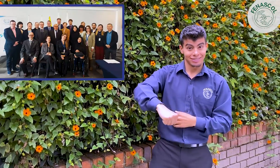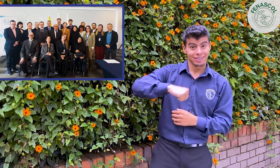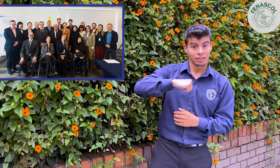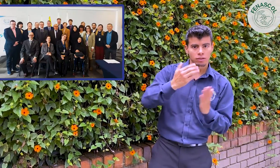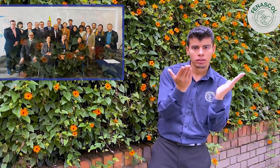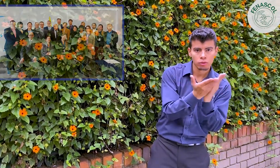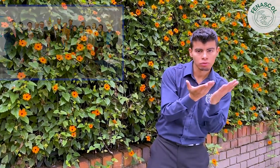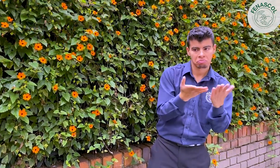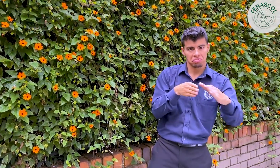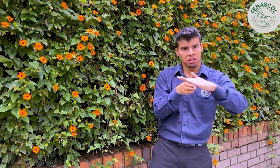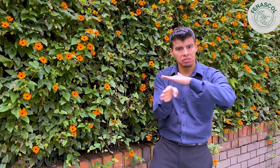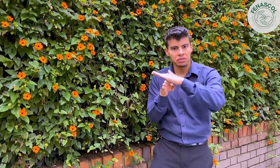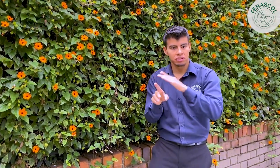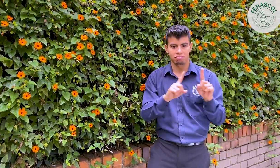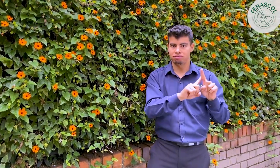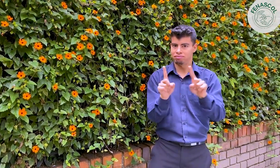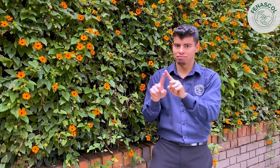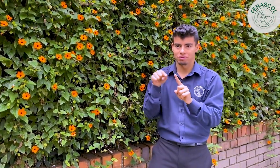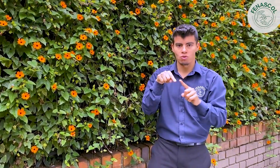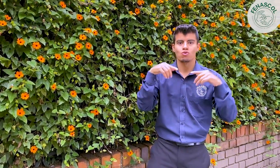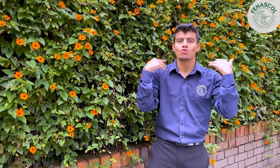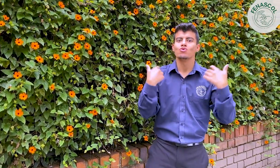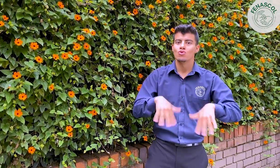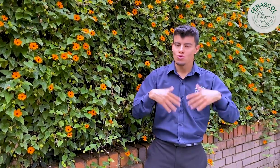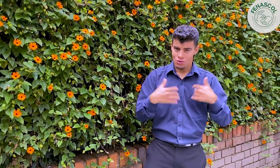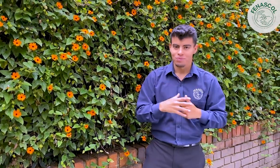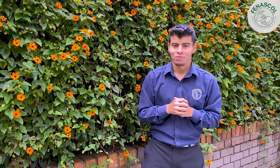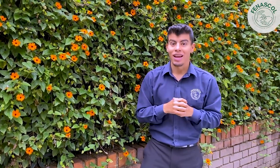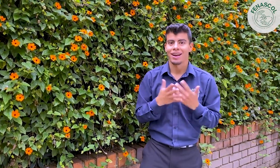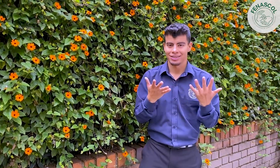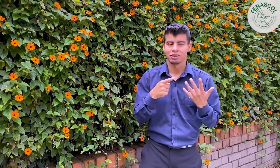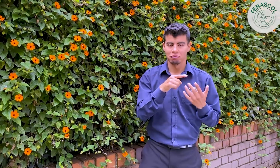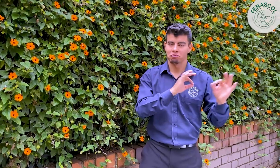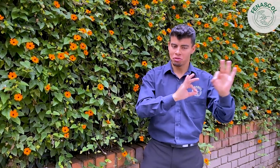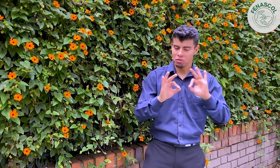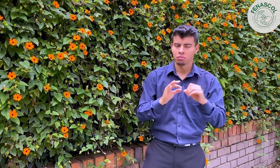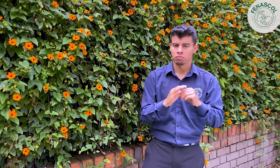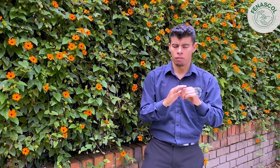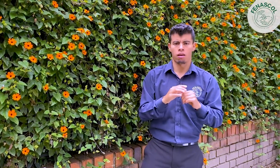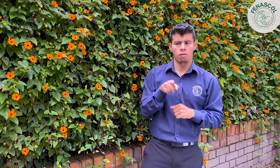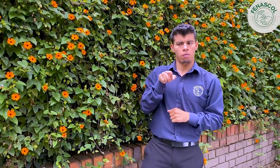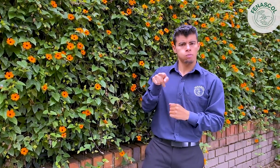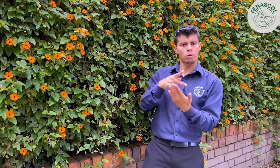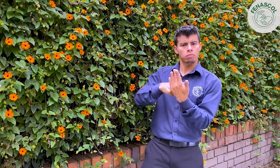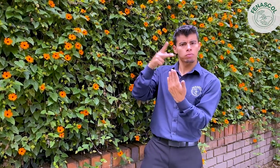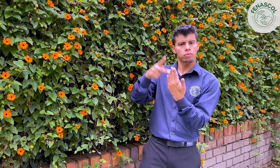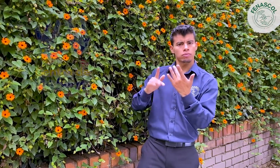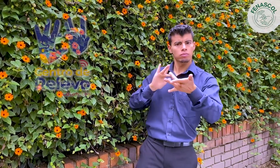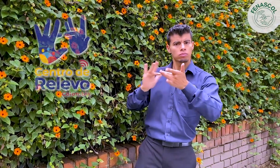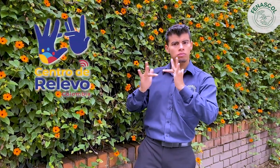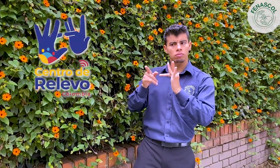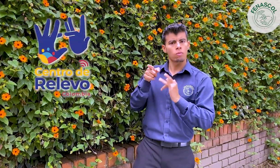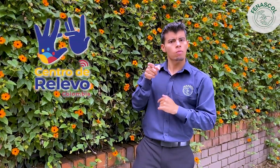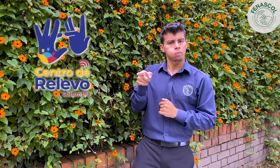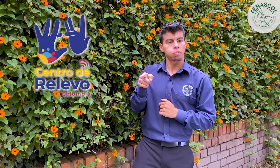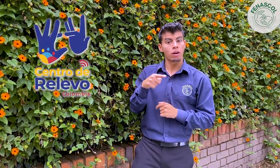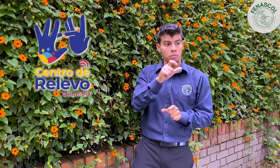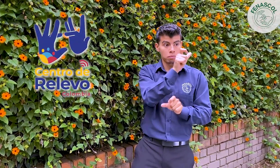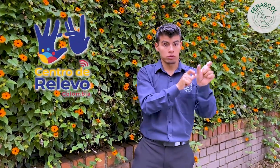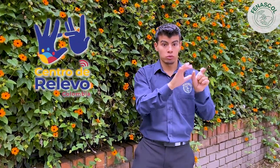hablaron de otros derechos en torno a este. La FMS estuvo hablando de la iniciativa Centro de Relevo